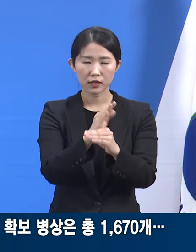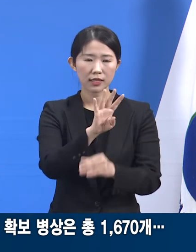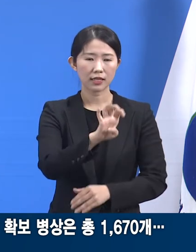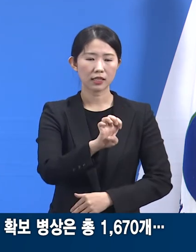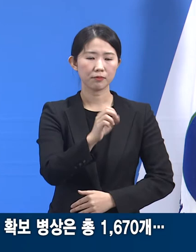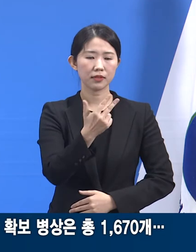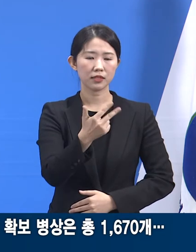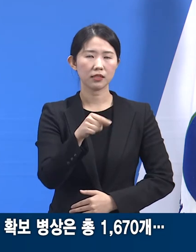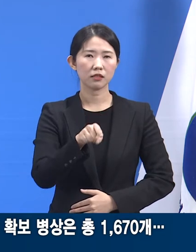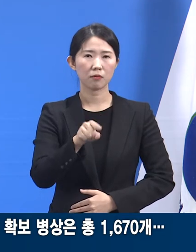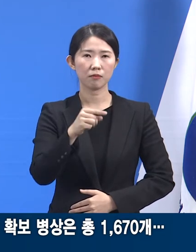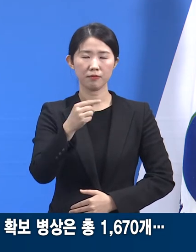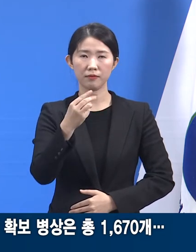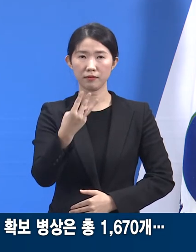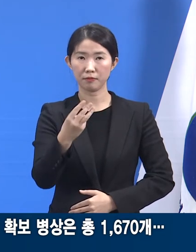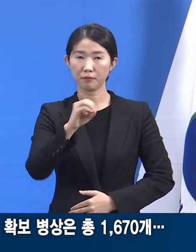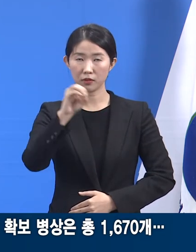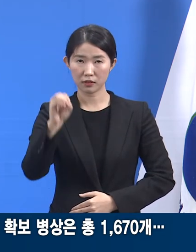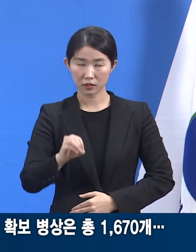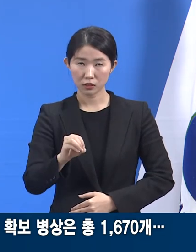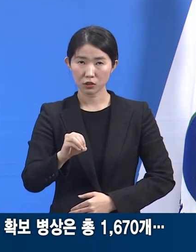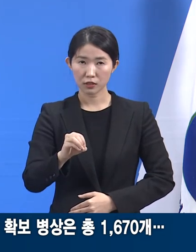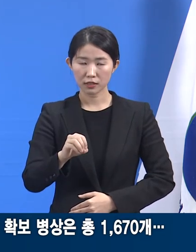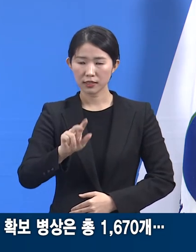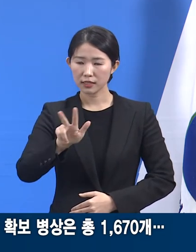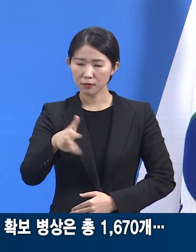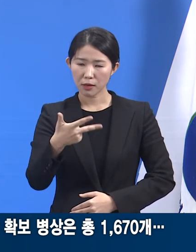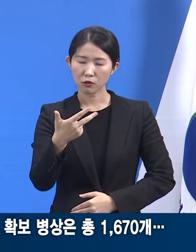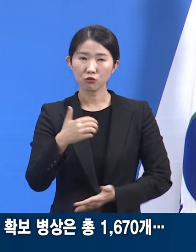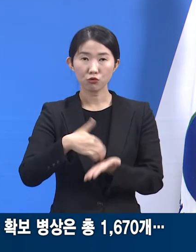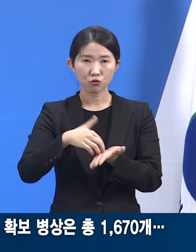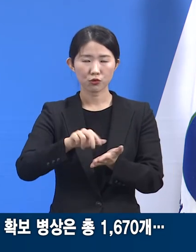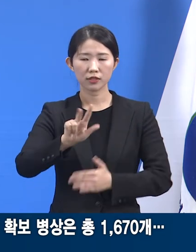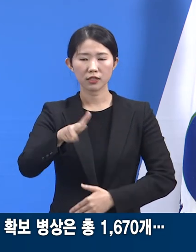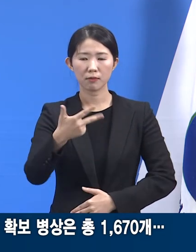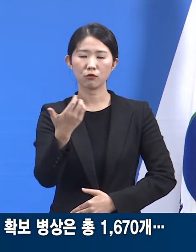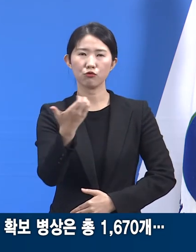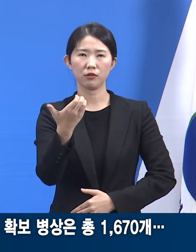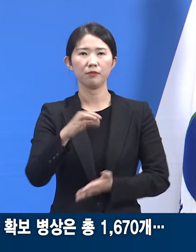.3%로 790개 병상을 사용하고 있습니다.